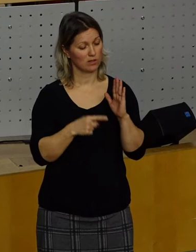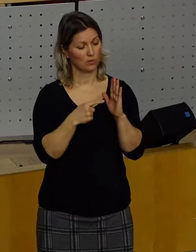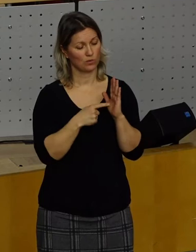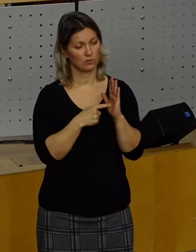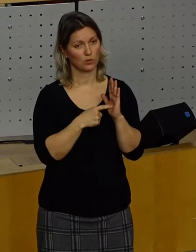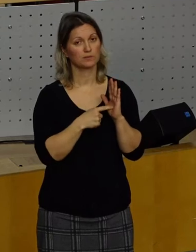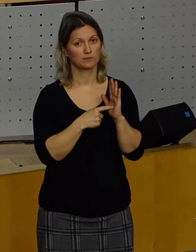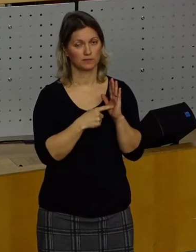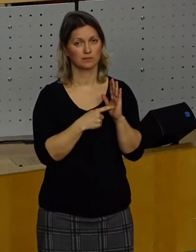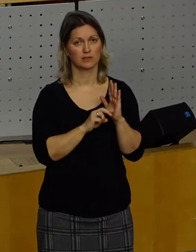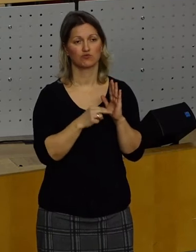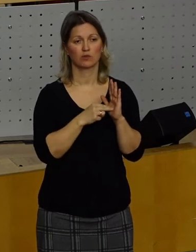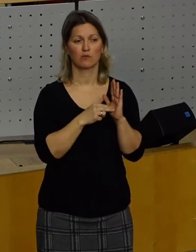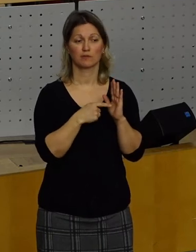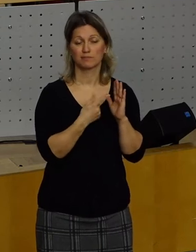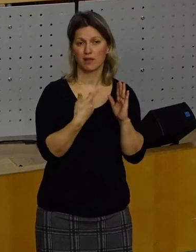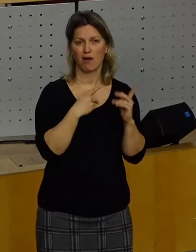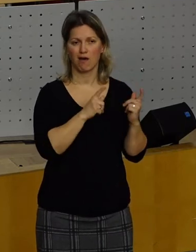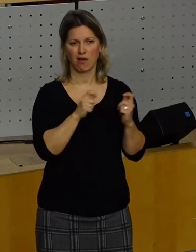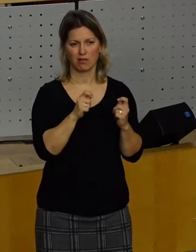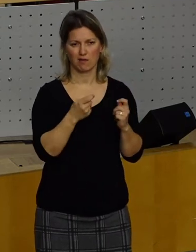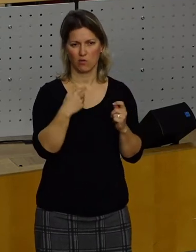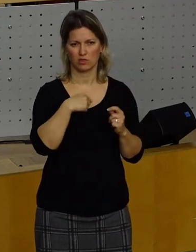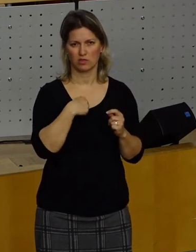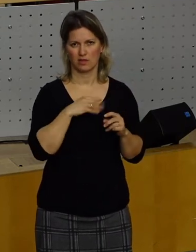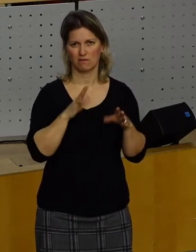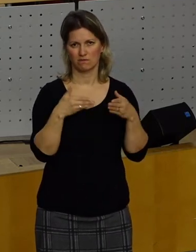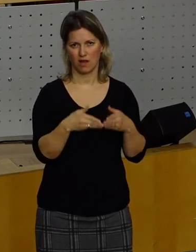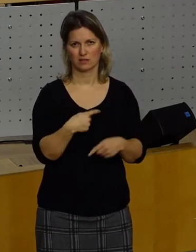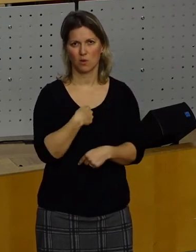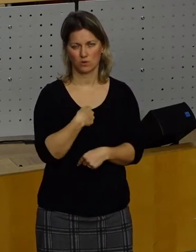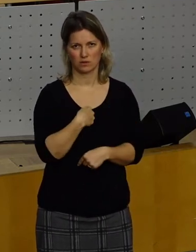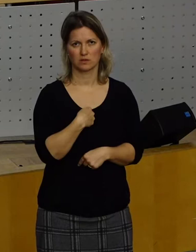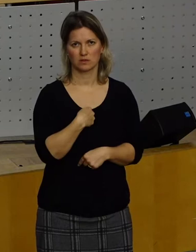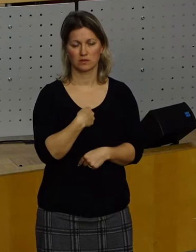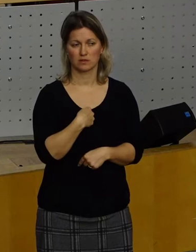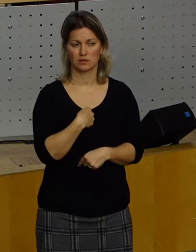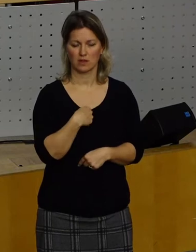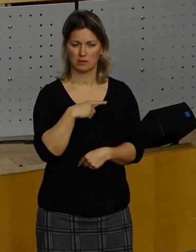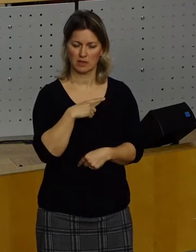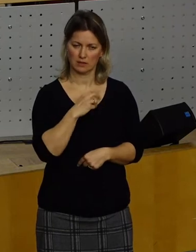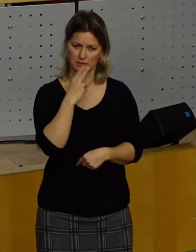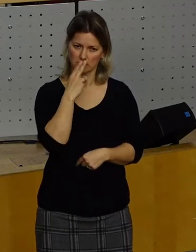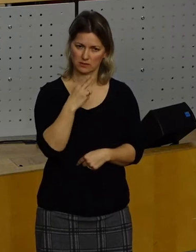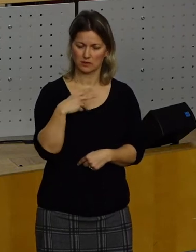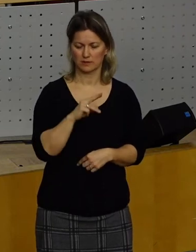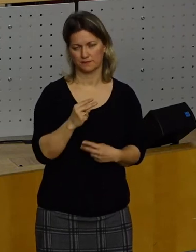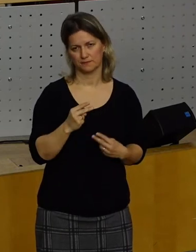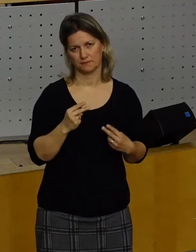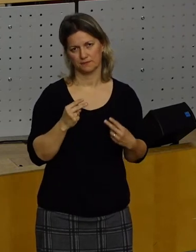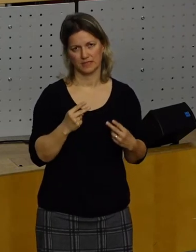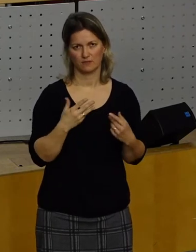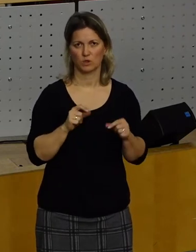Tagesordnung, und zwar ein Antrag aus unserer Fraktion, der aus meiner Sicht ein ganz wichtiger ist, was hinsichtlich der